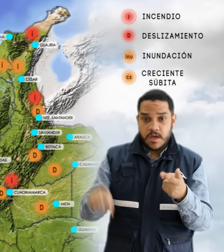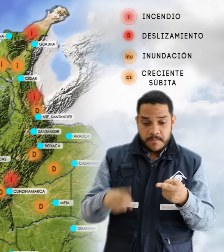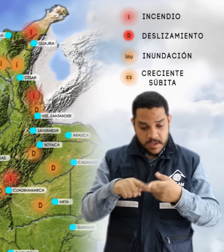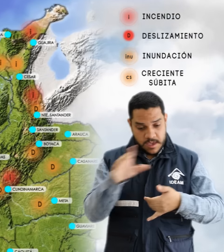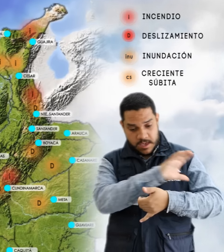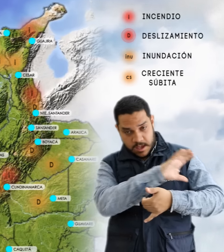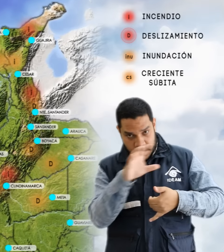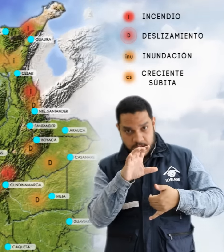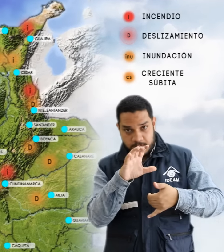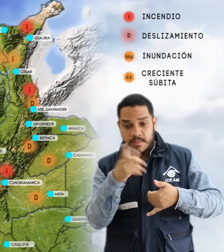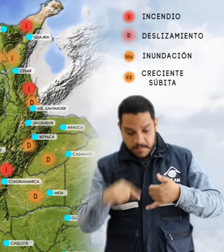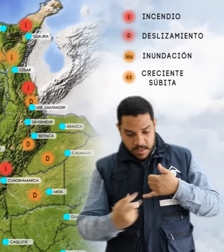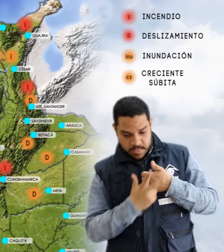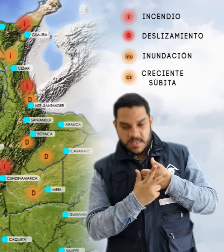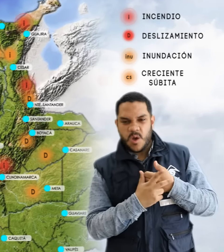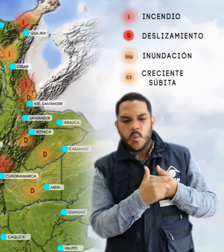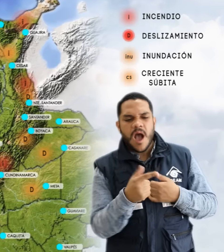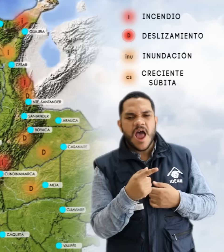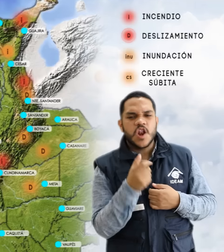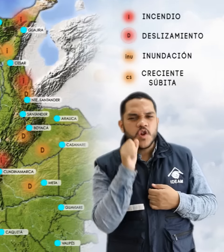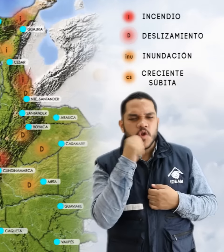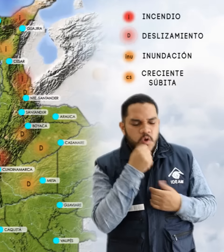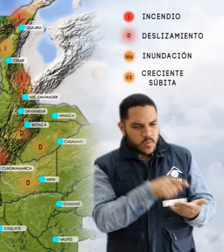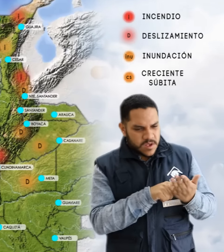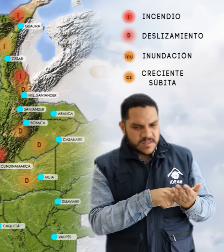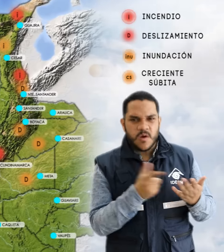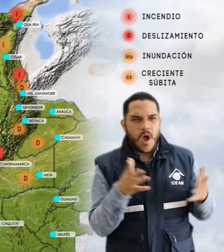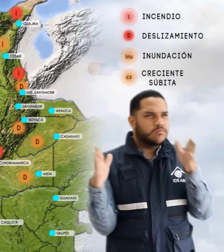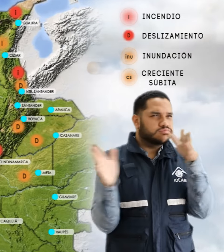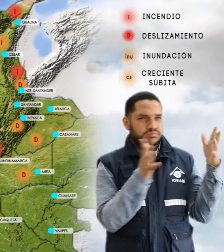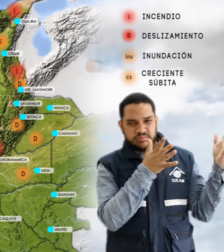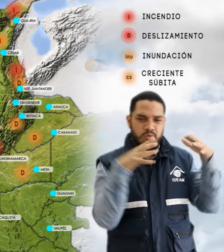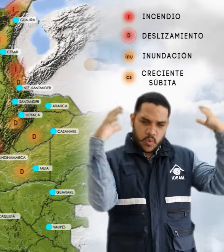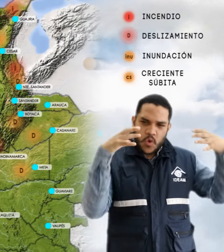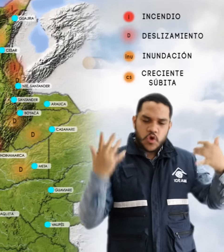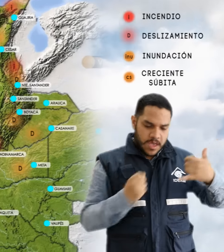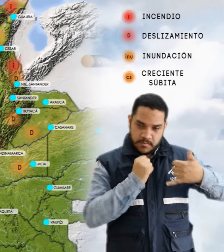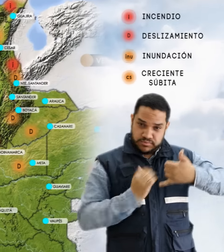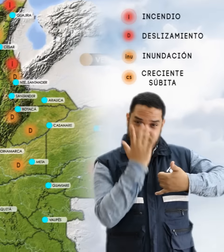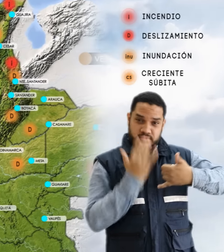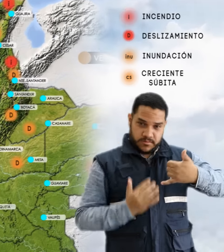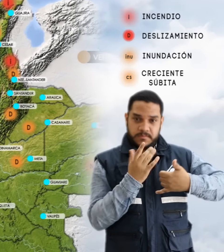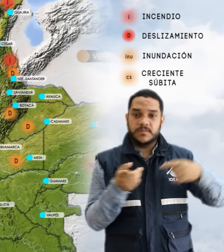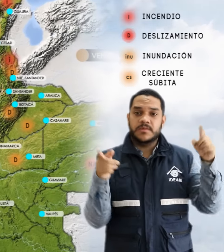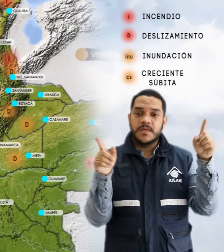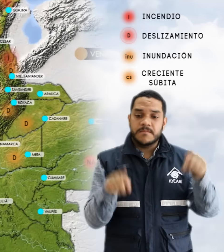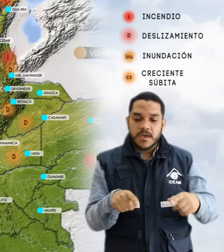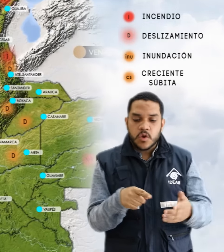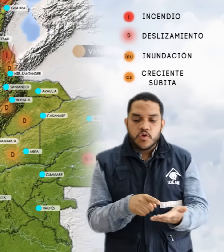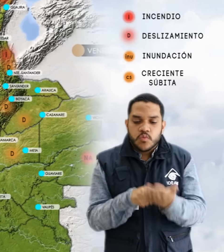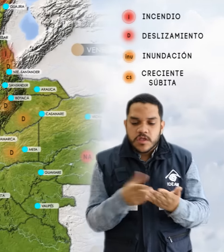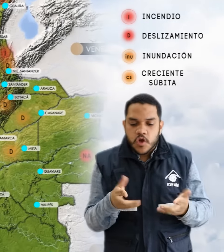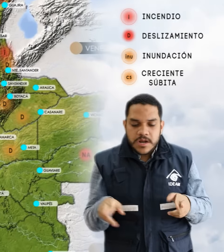Caribe y Andina, alerta naranja por tiempo lluvioso y vientos intensos en el océano Pacífico, alerta naranja por niveles altos en el río